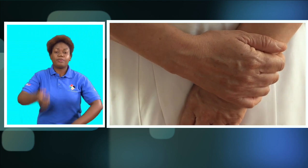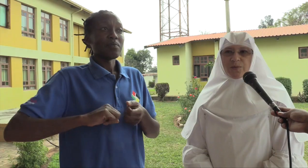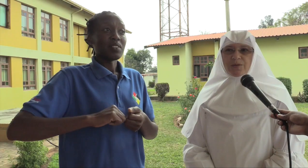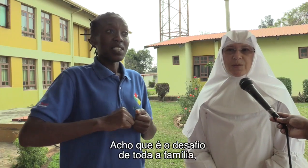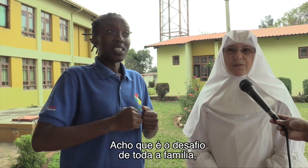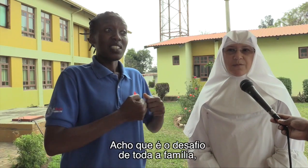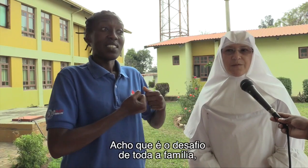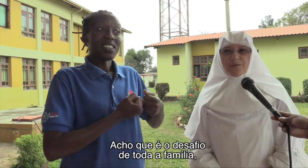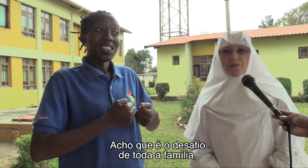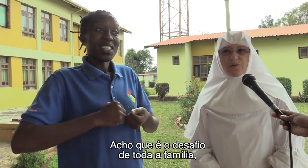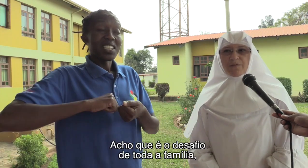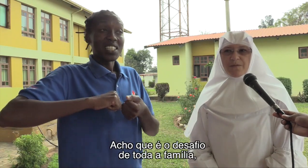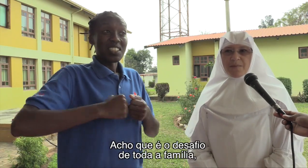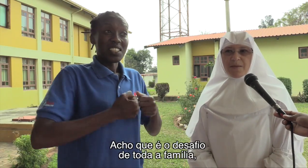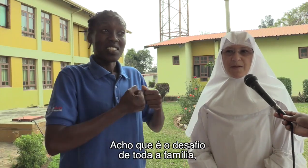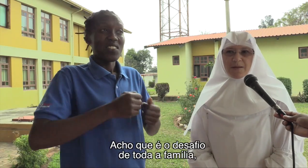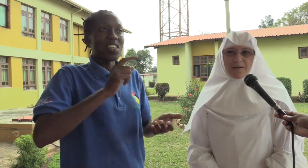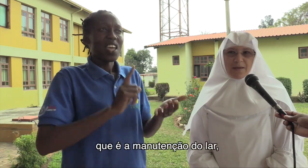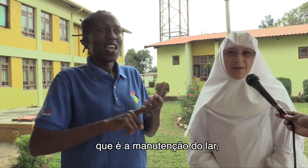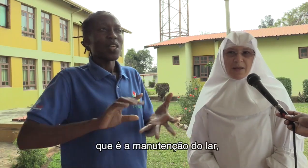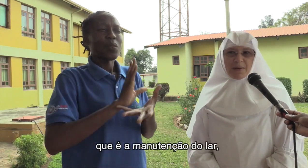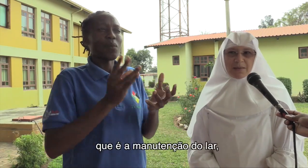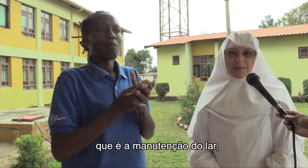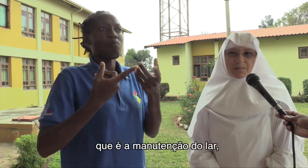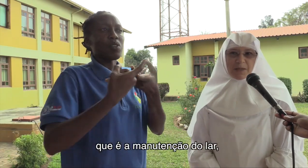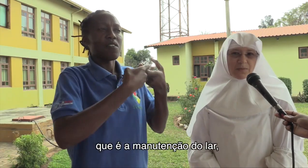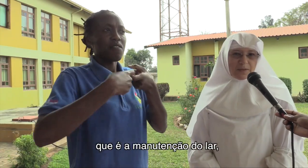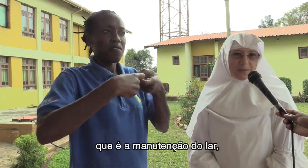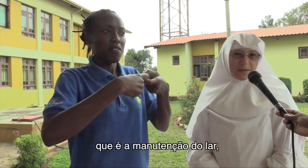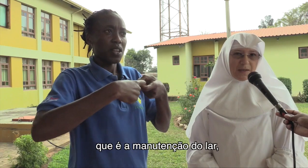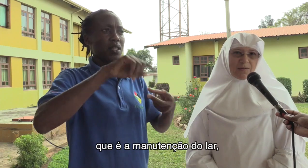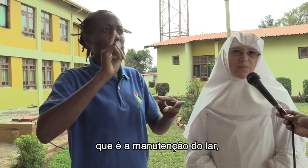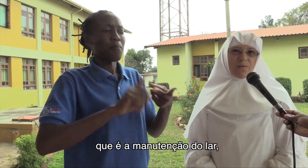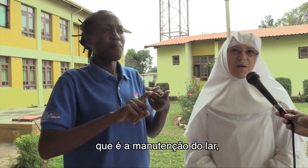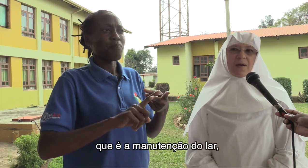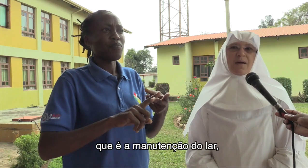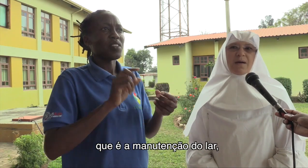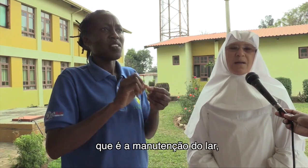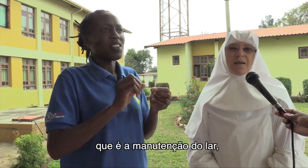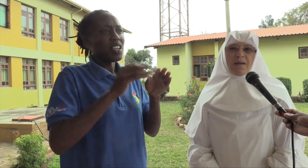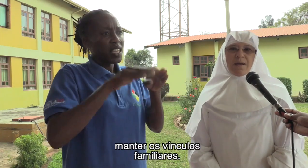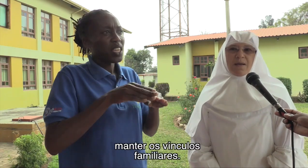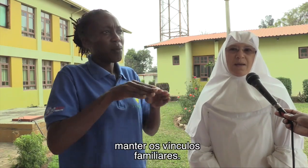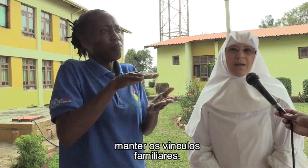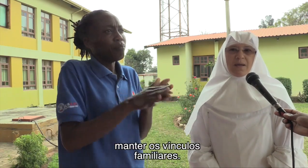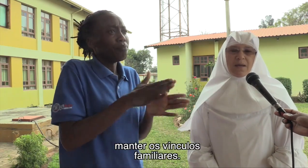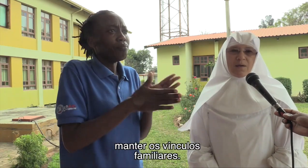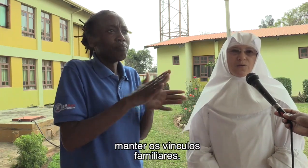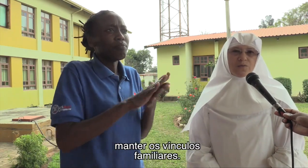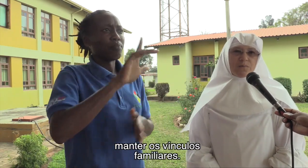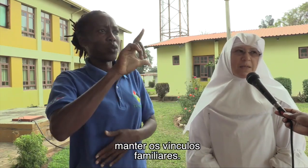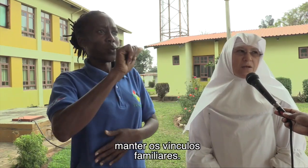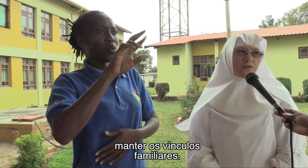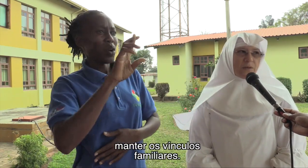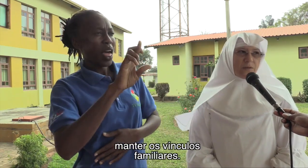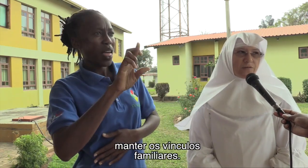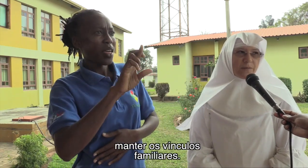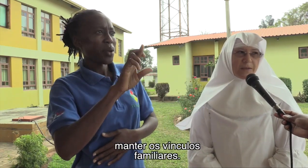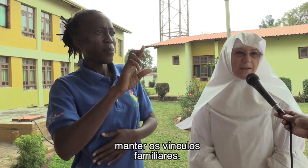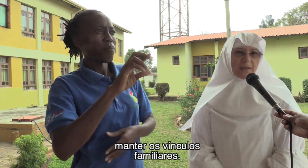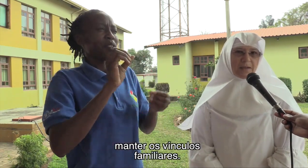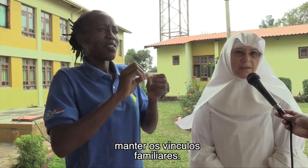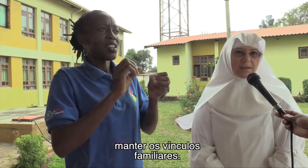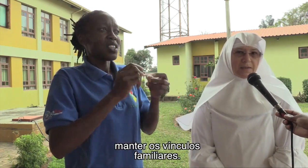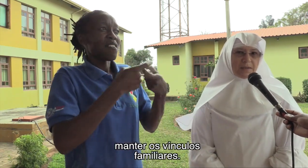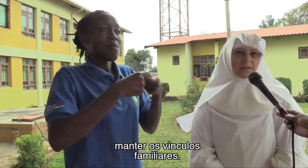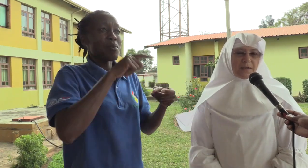Eu acho que é um desafio de toda a família Que é a manutenção do lar É manter os vínculos